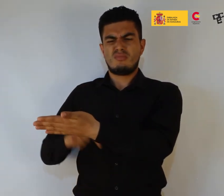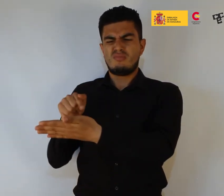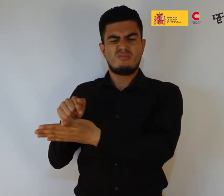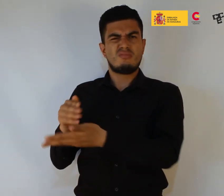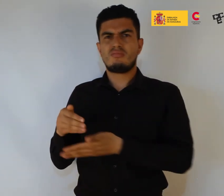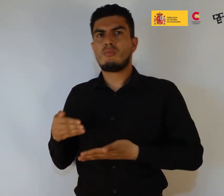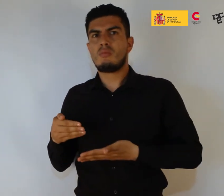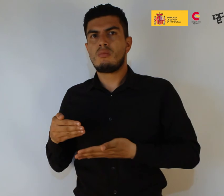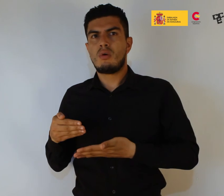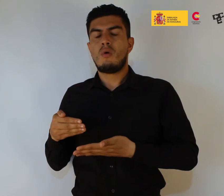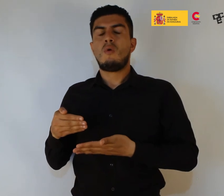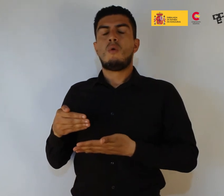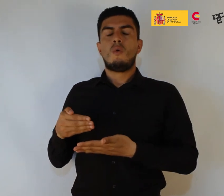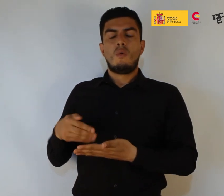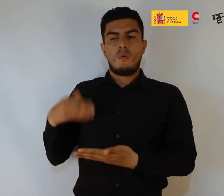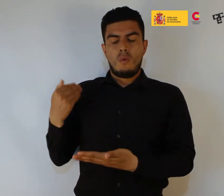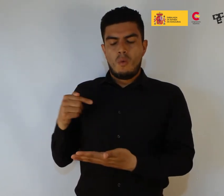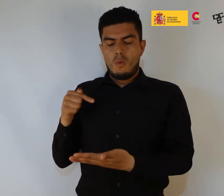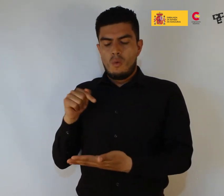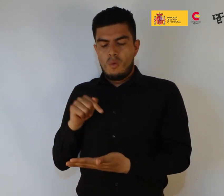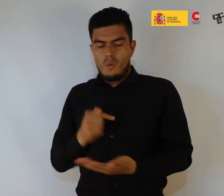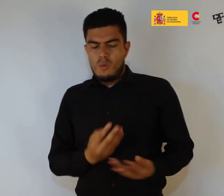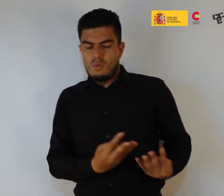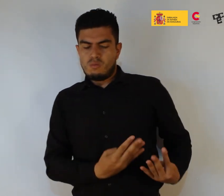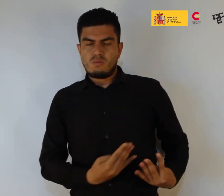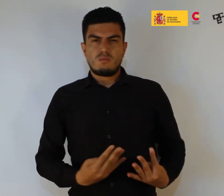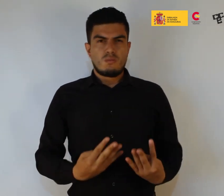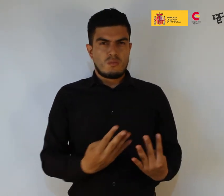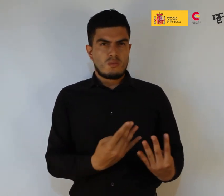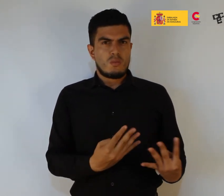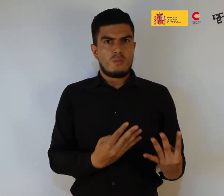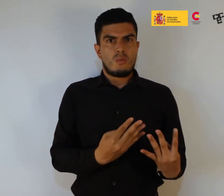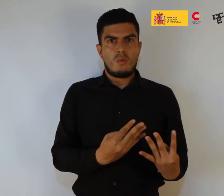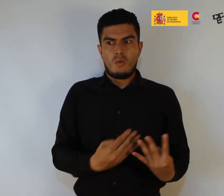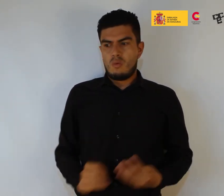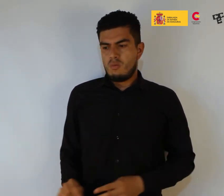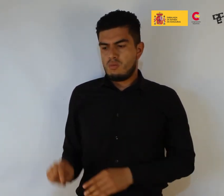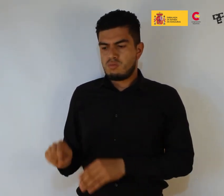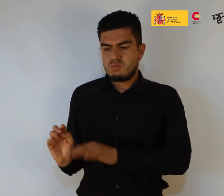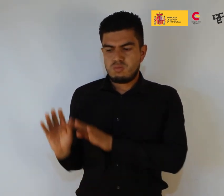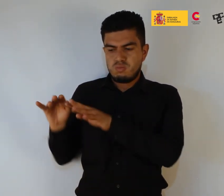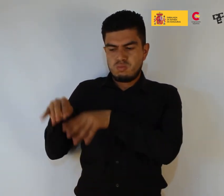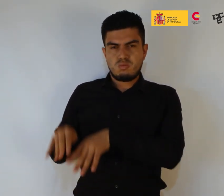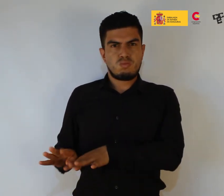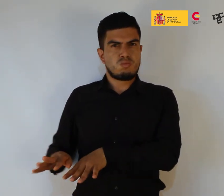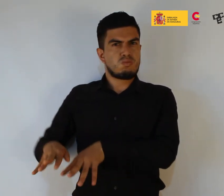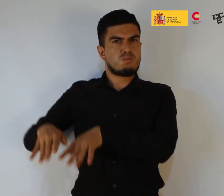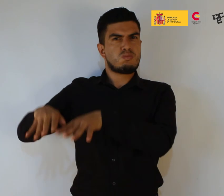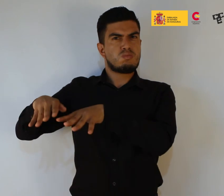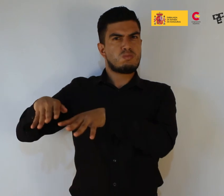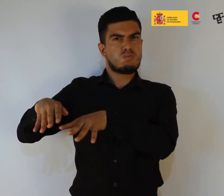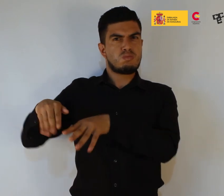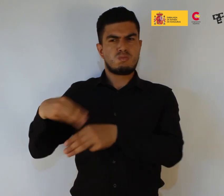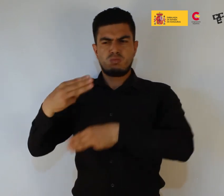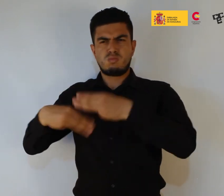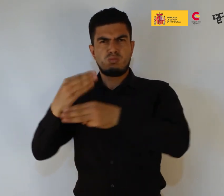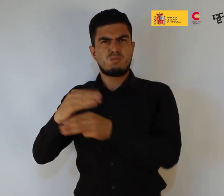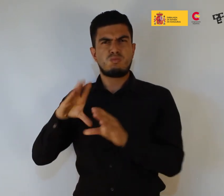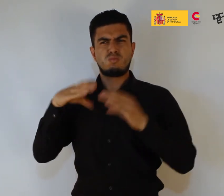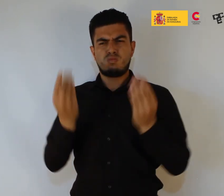género de dudas que dichas emisiones habrían producido un incremento de las temperaturas, la acidificación de los océanos y